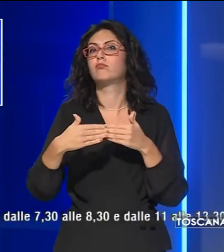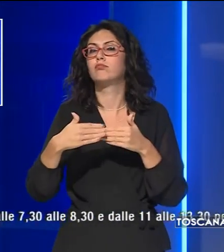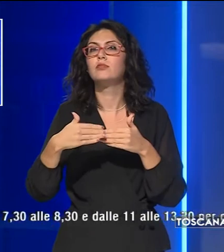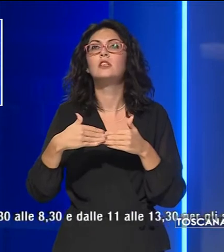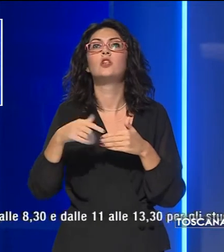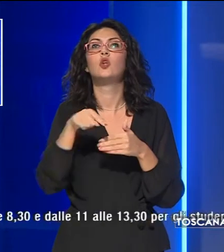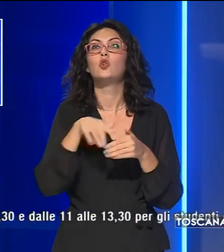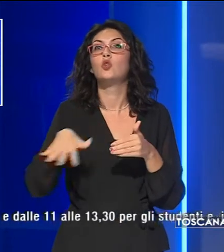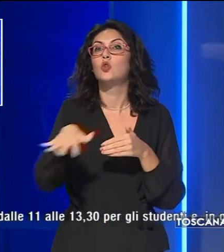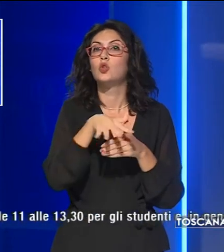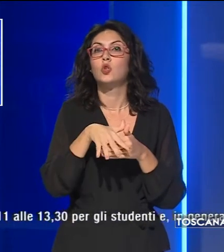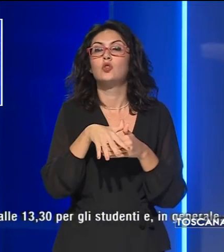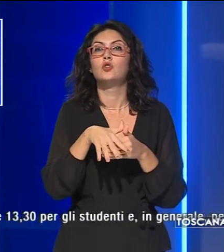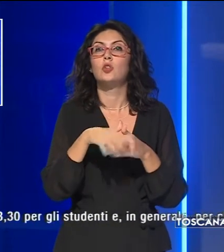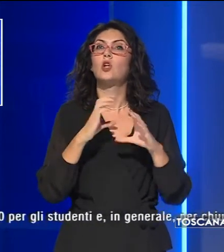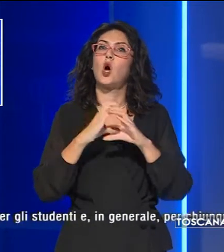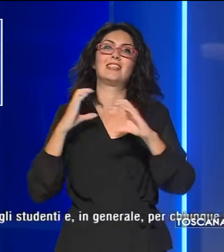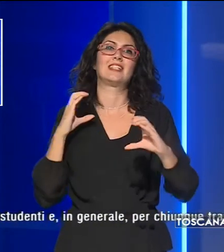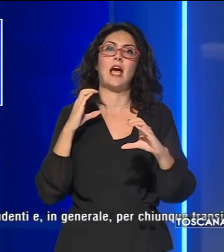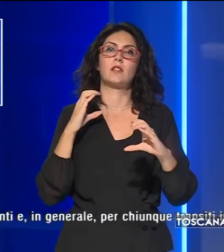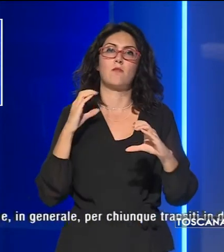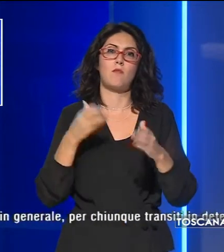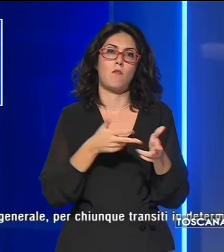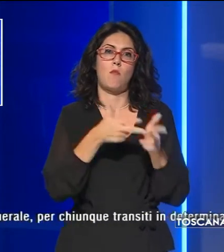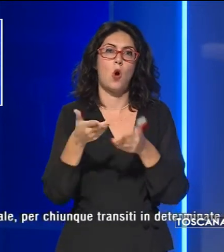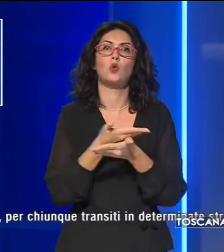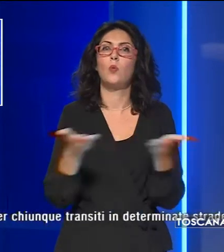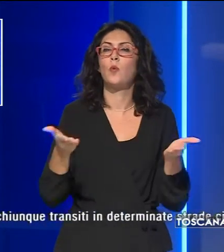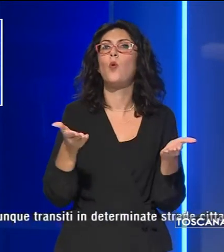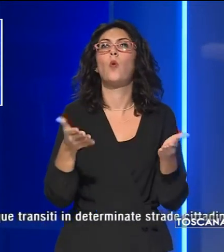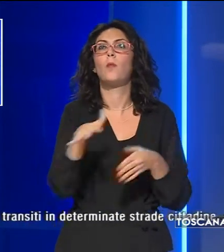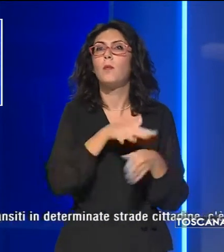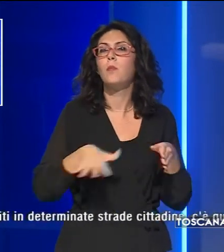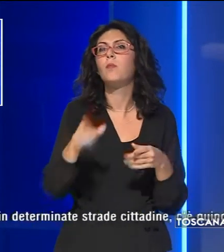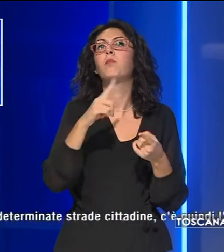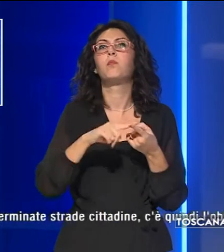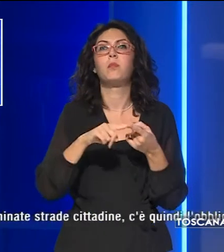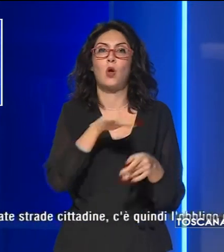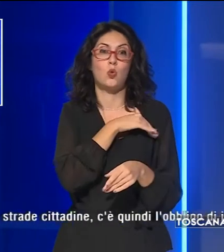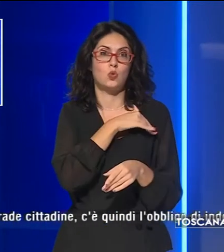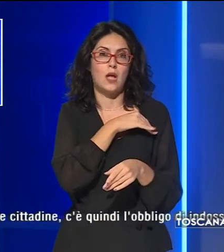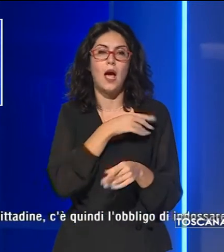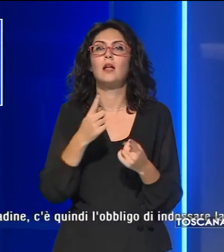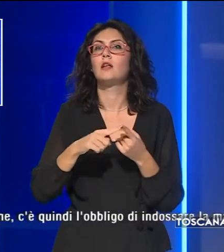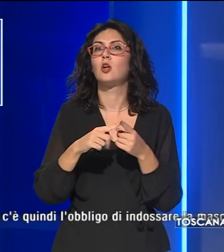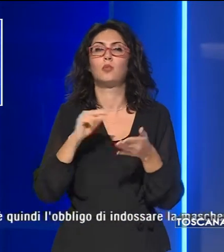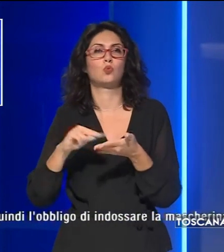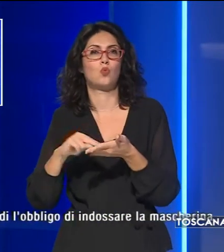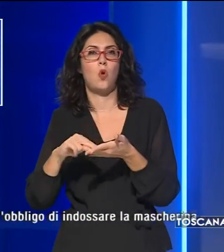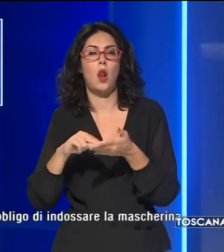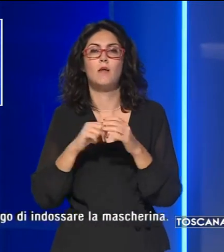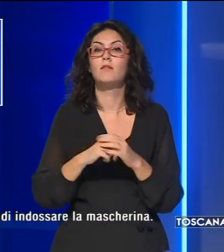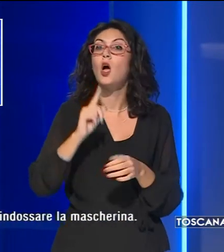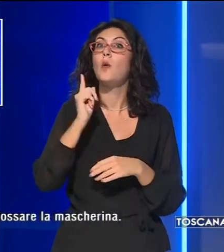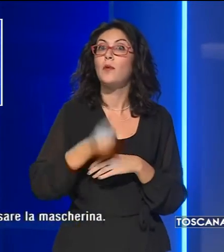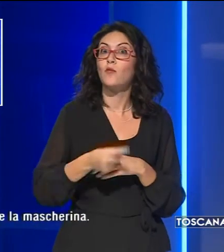smista il trasporto pubblico locale degli studenti e il raggiungimento degli istituti scolastici. Per effetto di questo